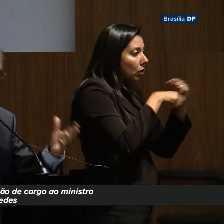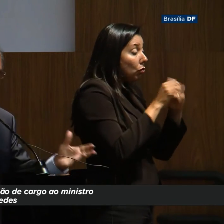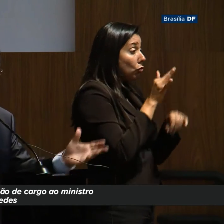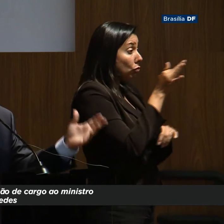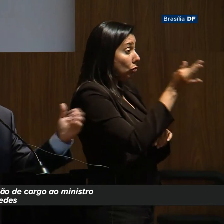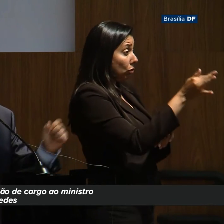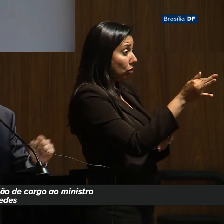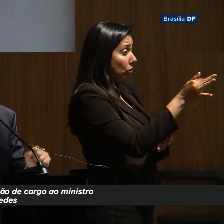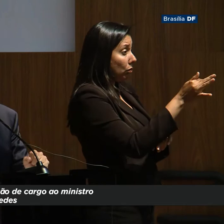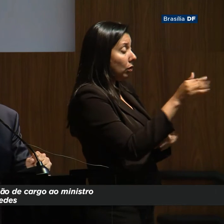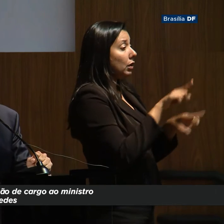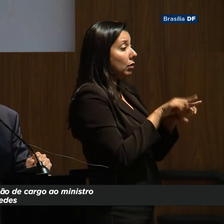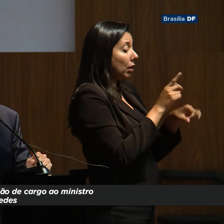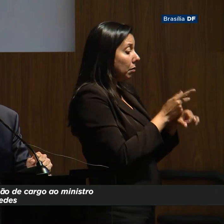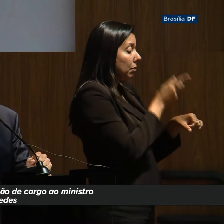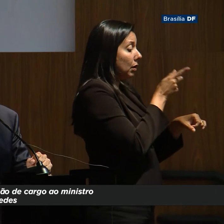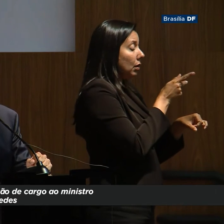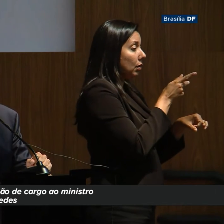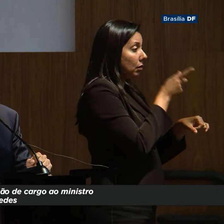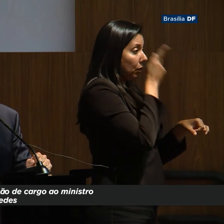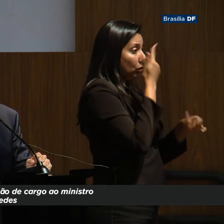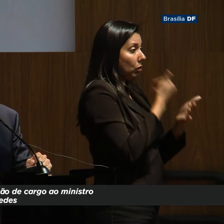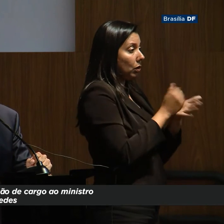e premiando os rentistas.